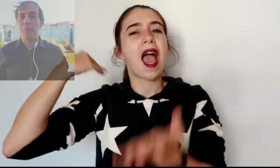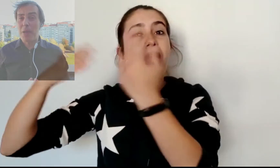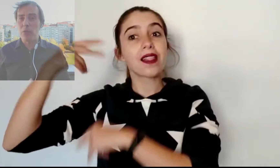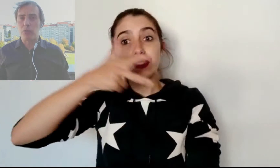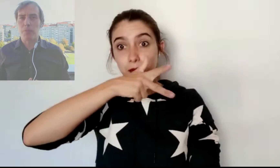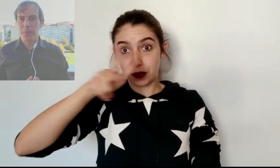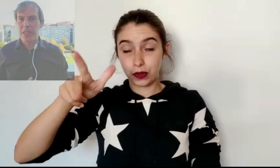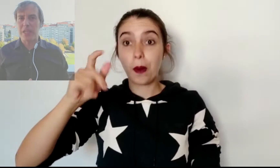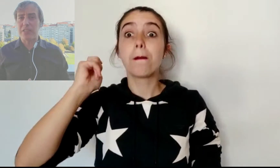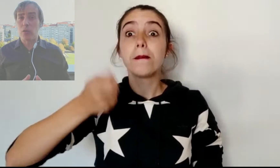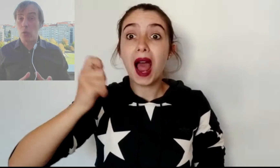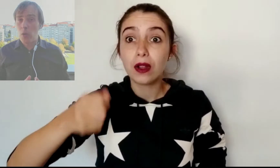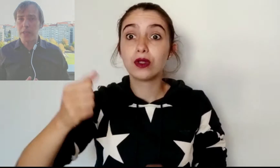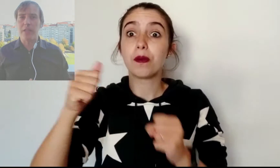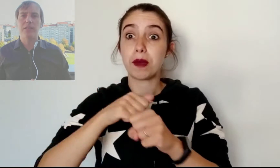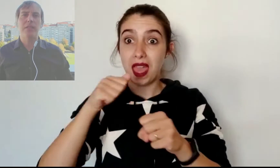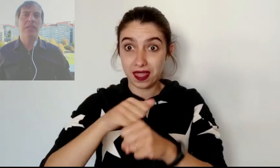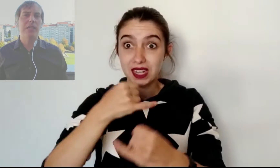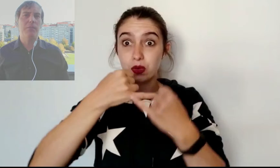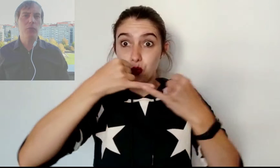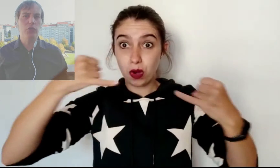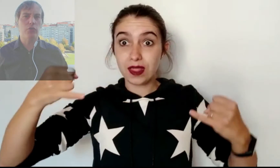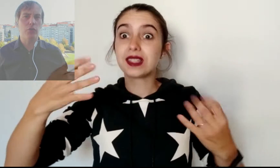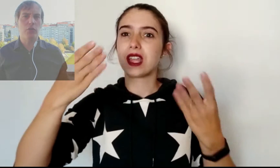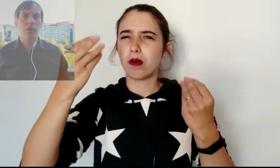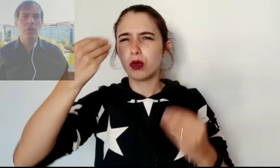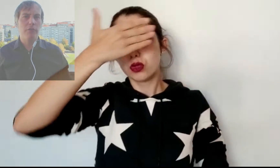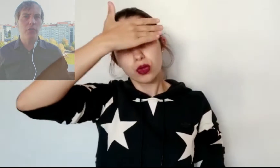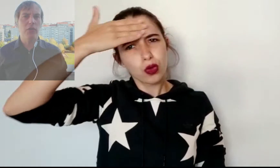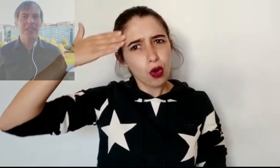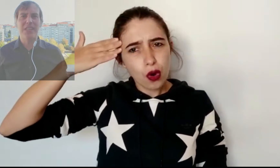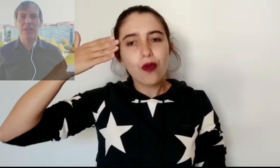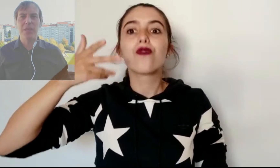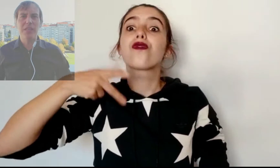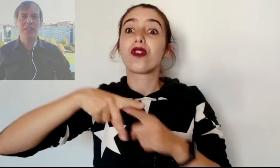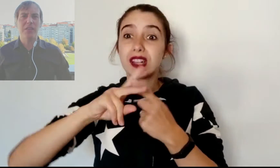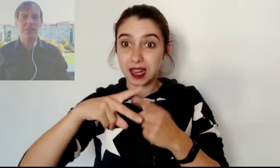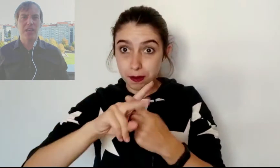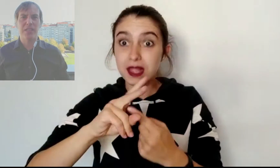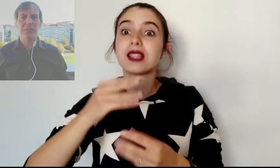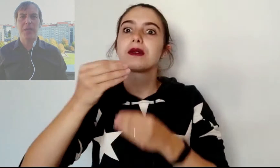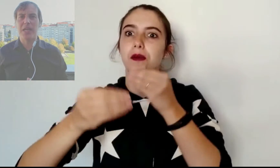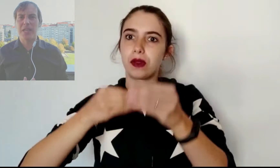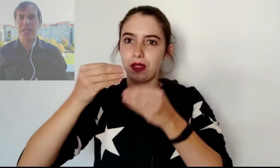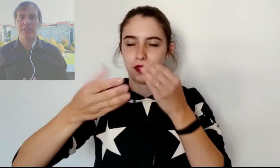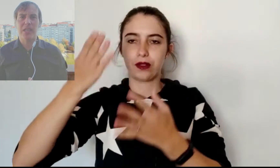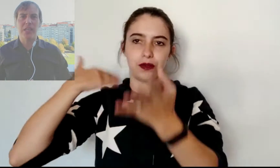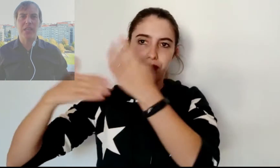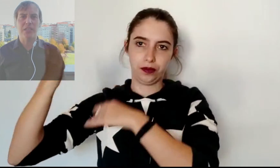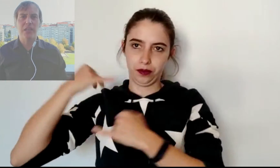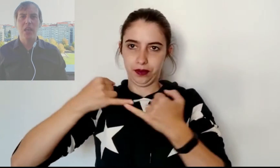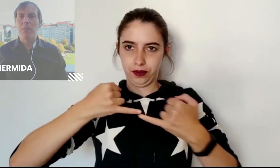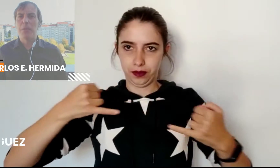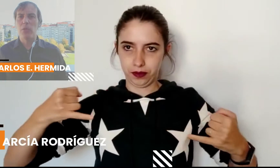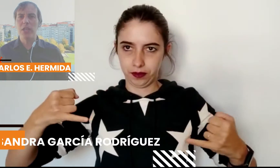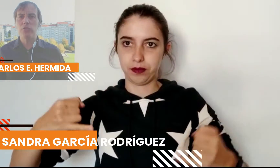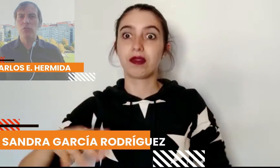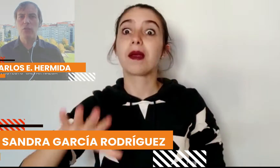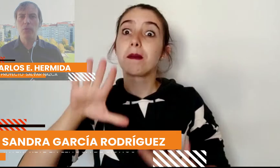palos, piedras, cuerdas y mucho sudor fueron las herramientas necesarias para crear estas líneas, pero un asunto muy